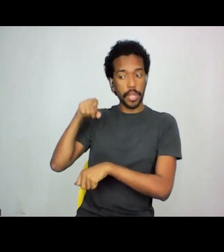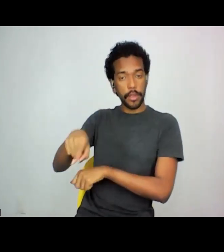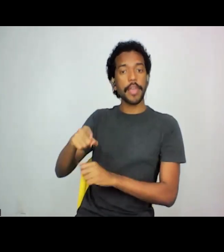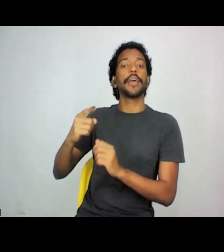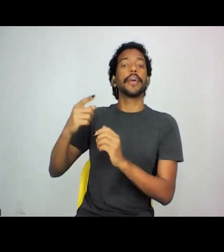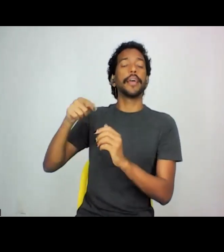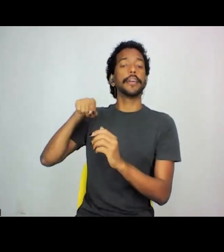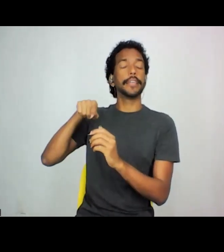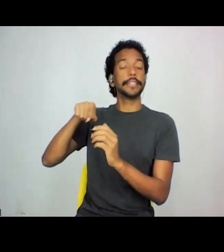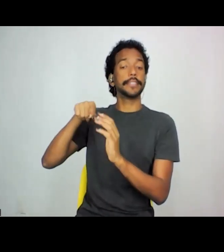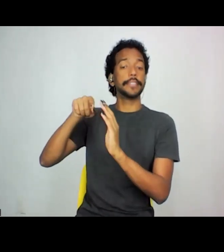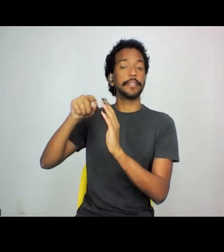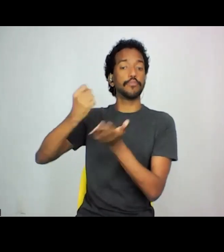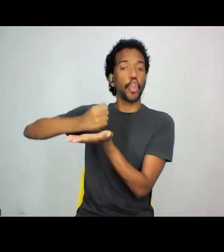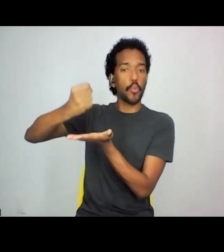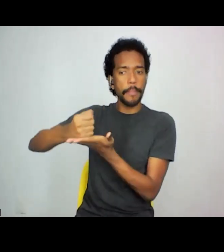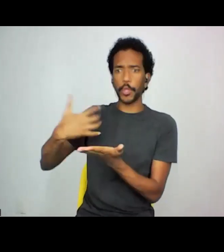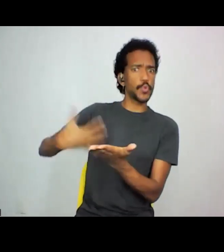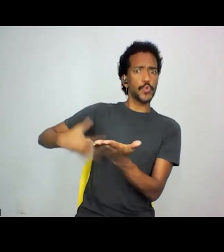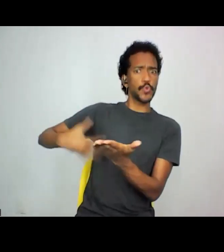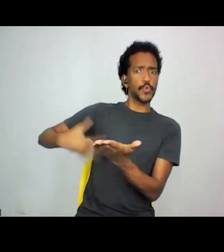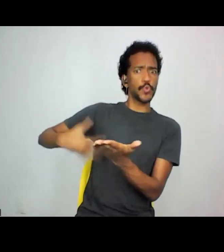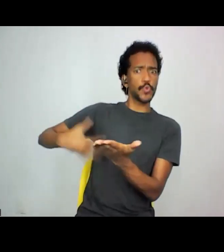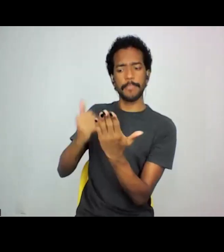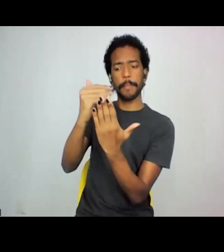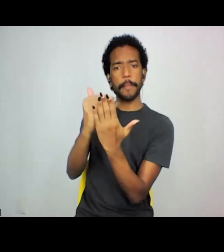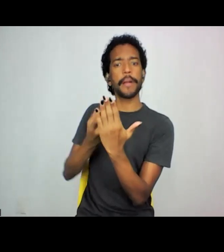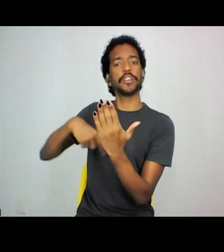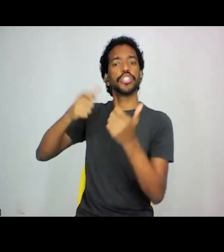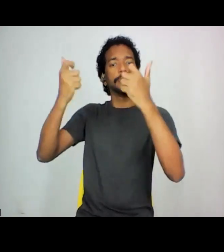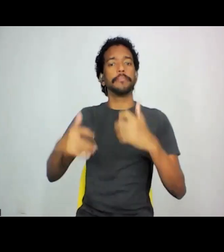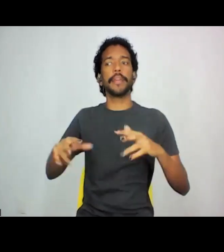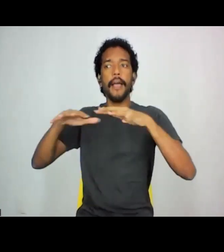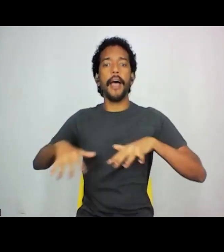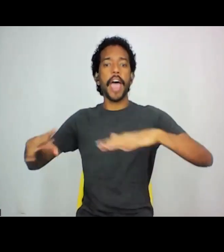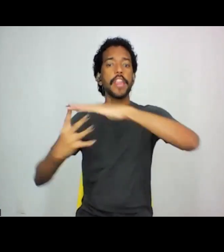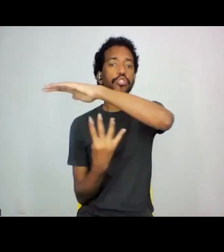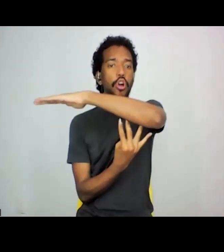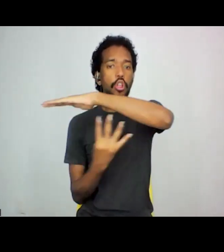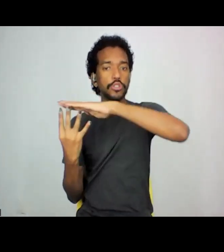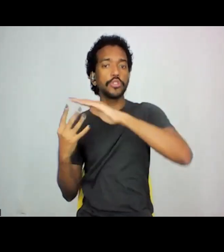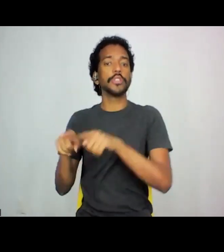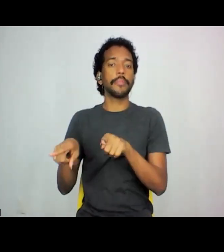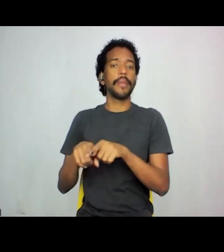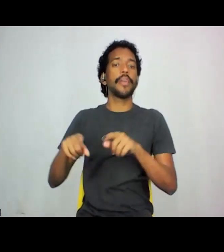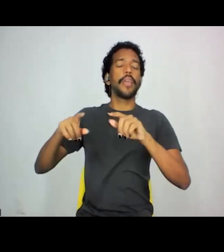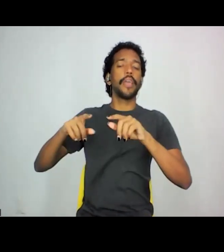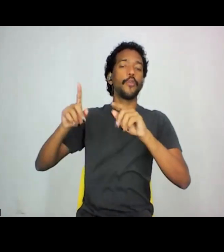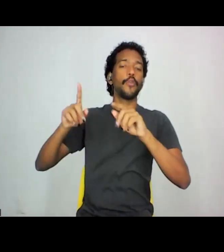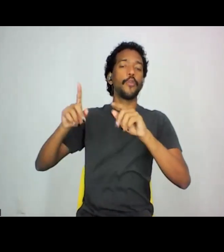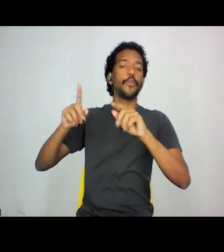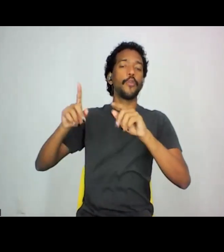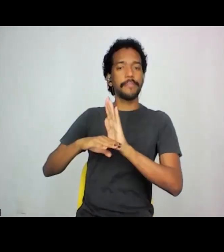discutindo nesse ano, que a gente pactua com todo o campo museológico, e o Programa de Direitos Humanos em Museus, que é A Sonhar o Mundo.